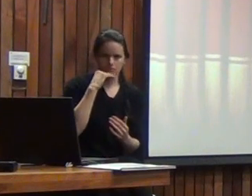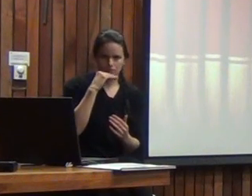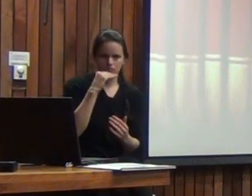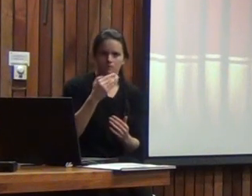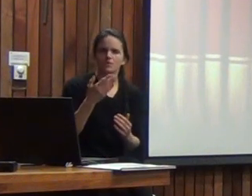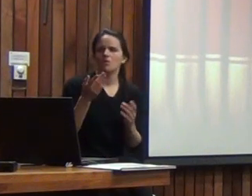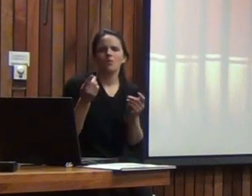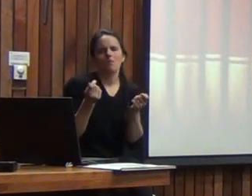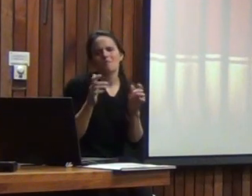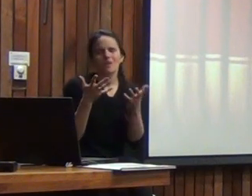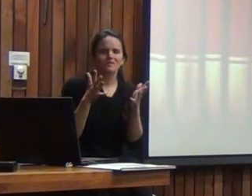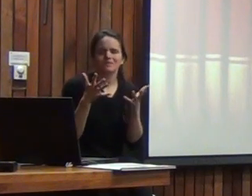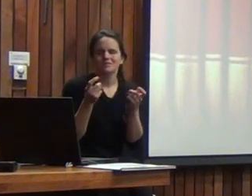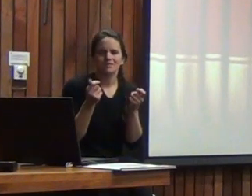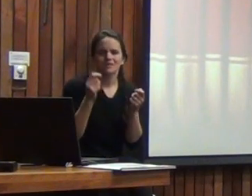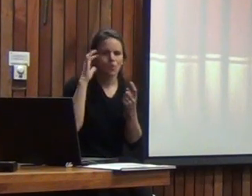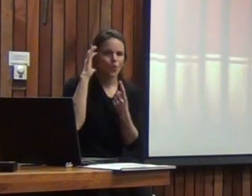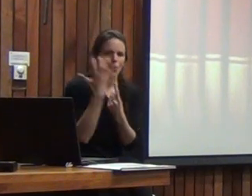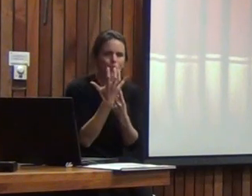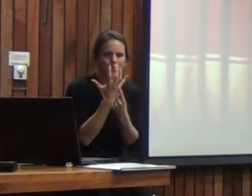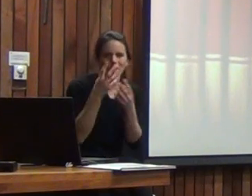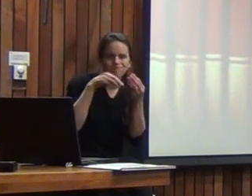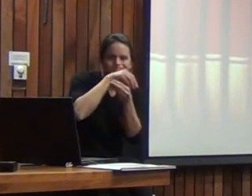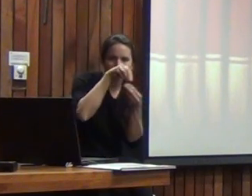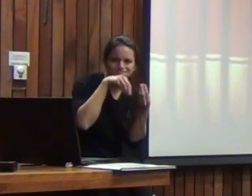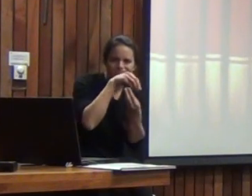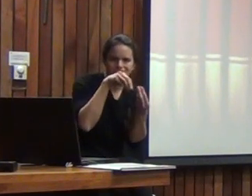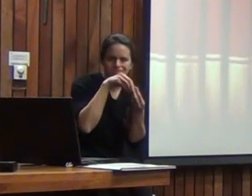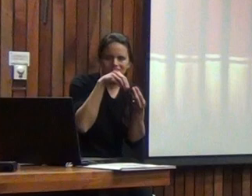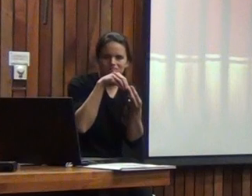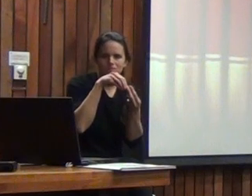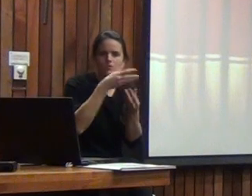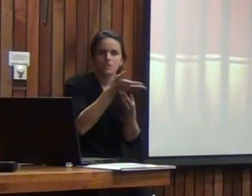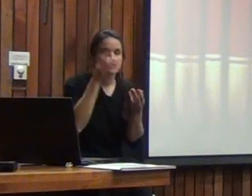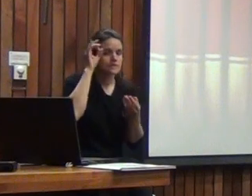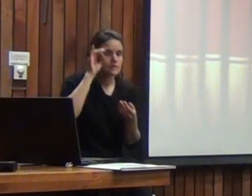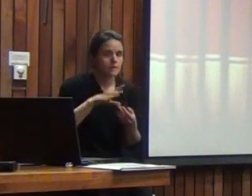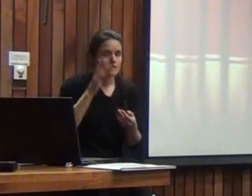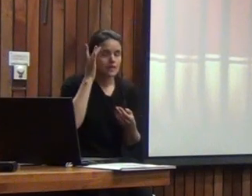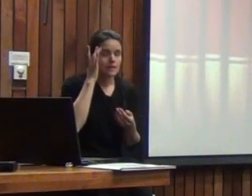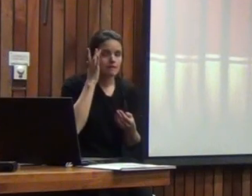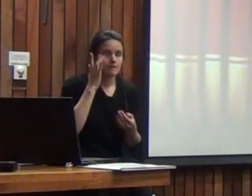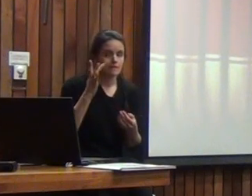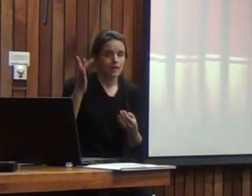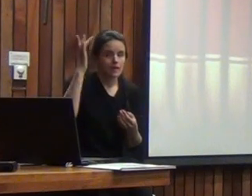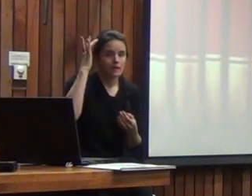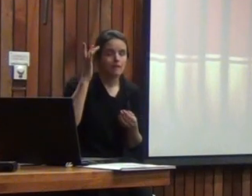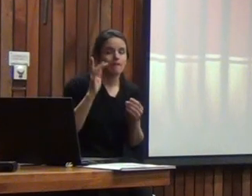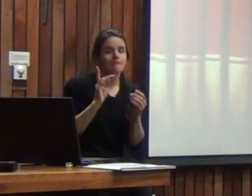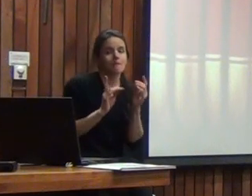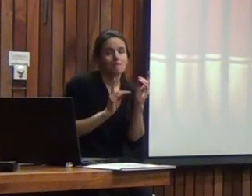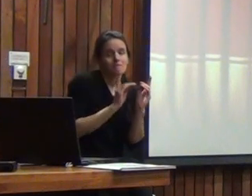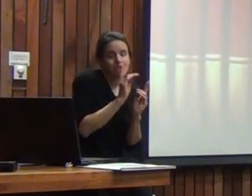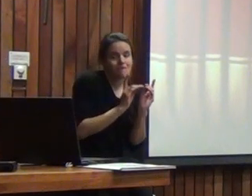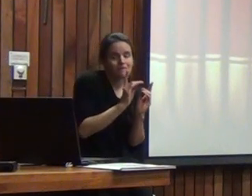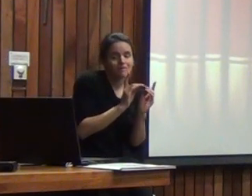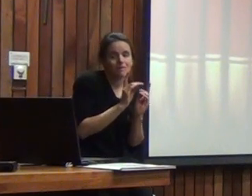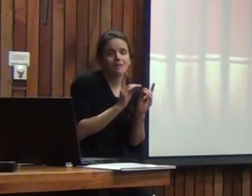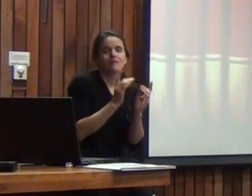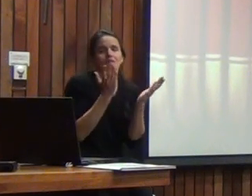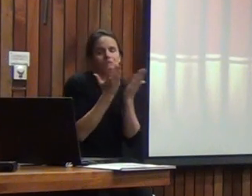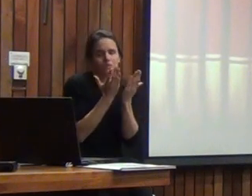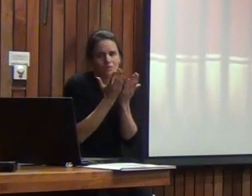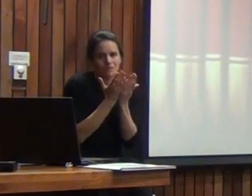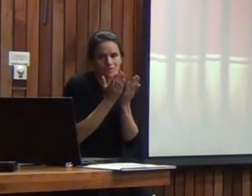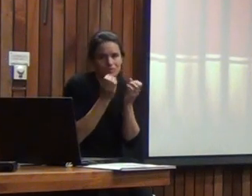empezar a ser considerado como parte de nuestra cultura ya porque ustedes saben la inteligencia es una variable dependiente de la educación por lo tanto ya niños con una